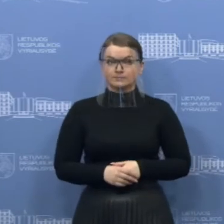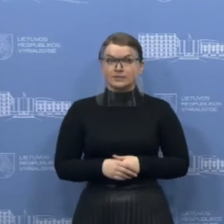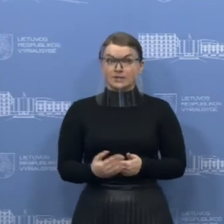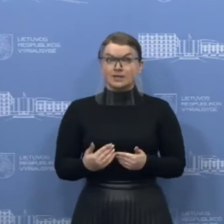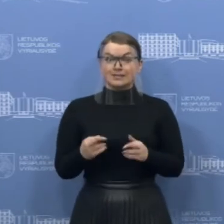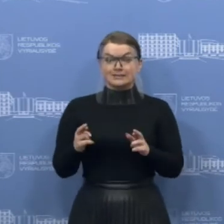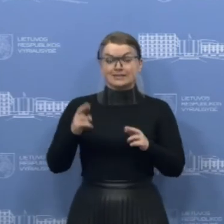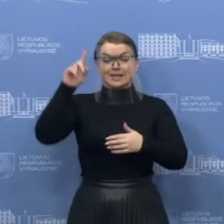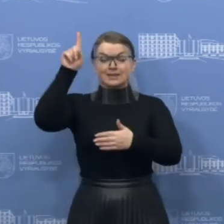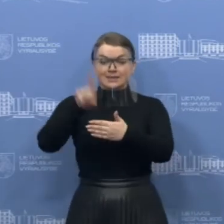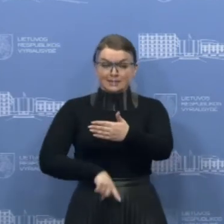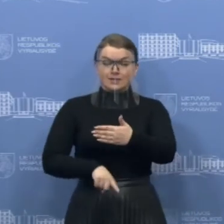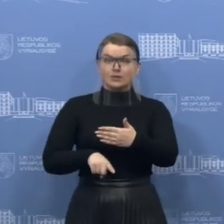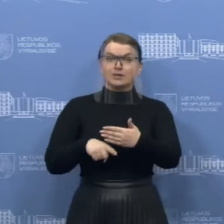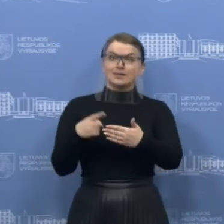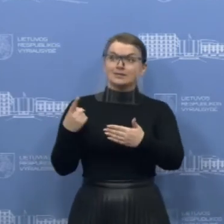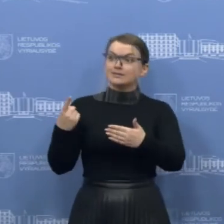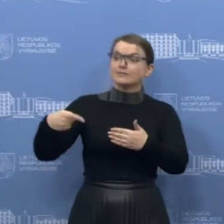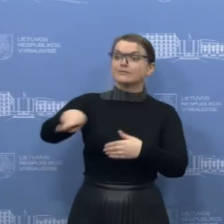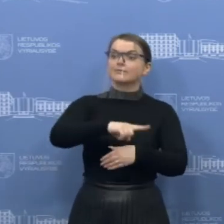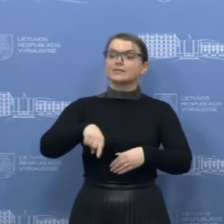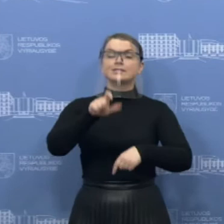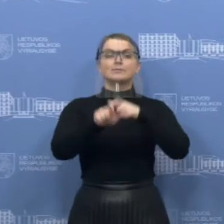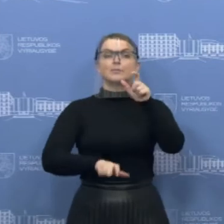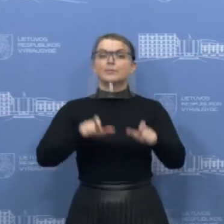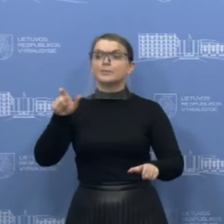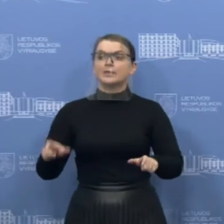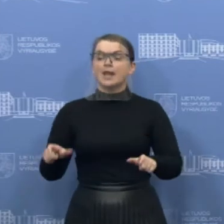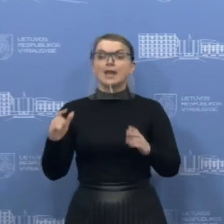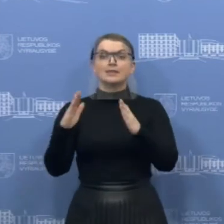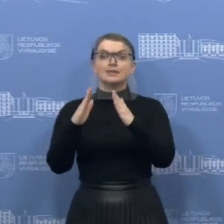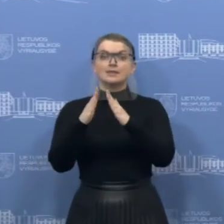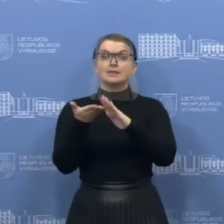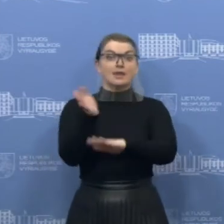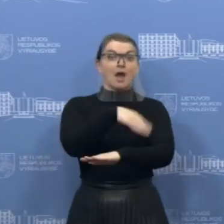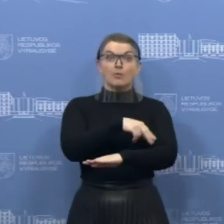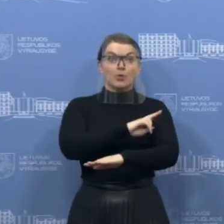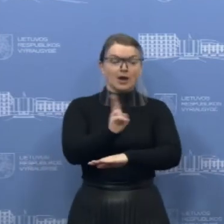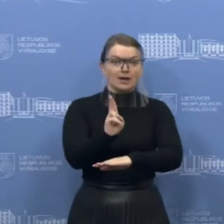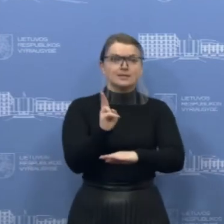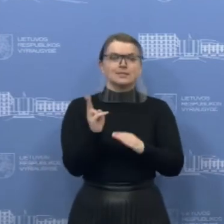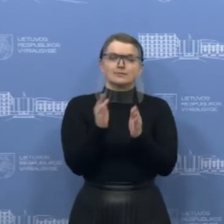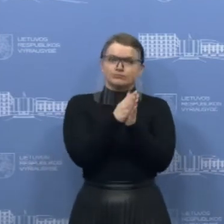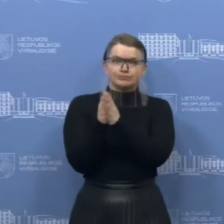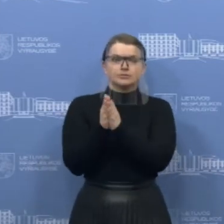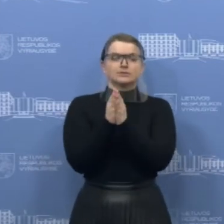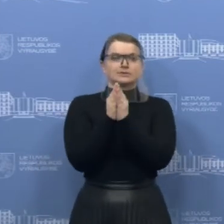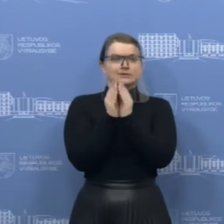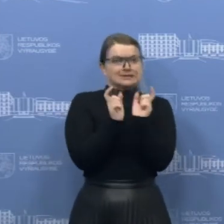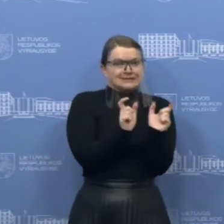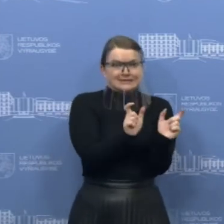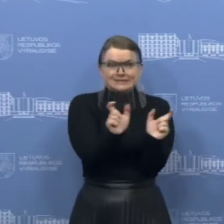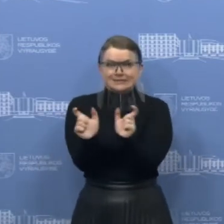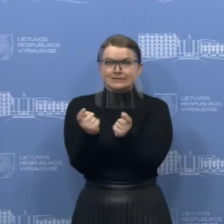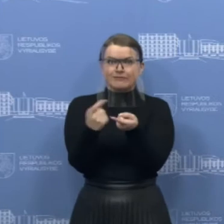tikėmės, kad šitie piliečiai, kurie grįžo namo, jie prisilaiko karantino laikotarpio